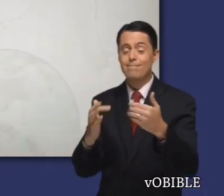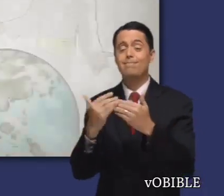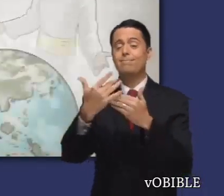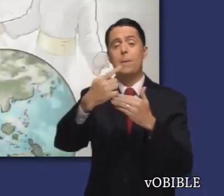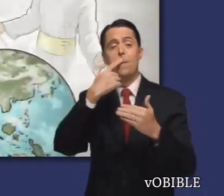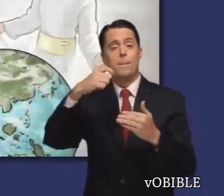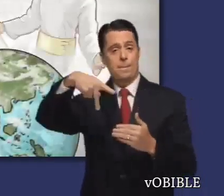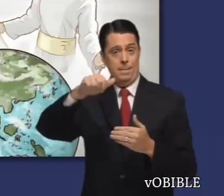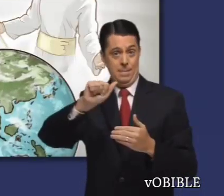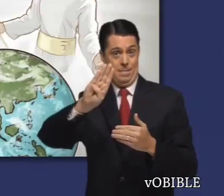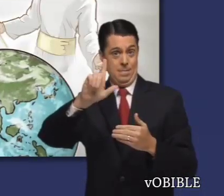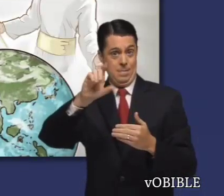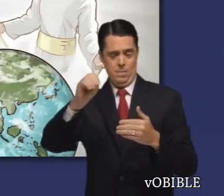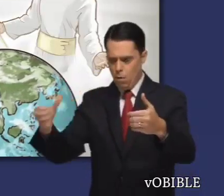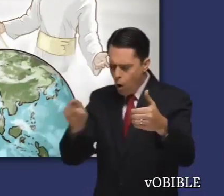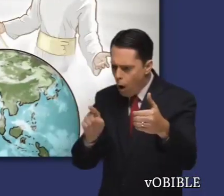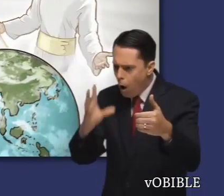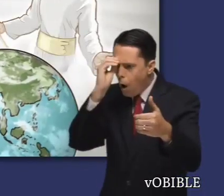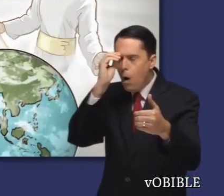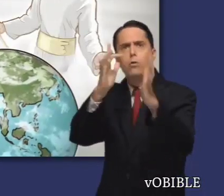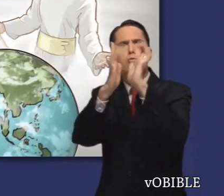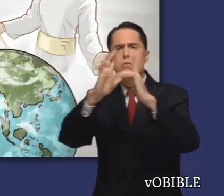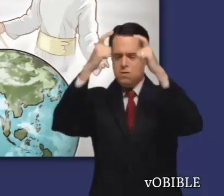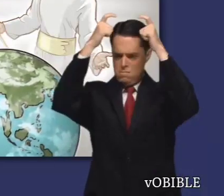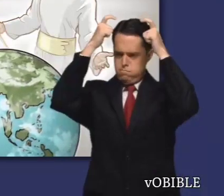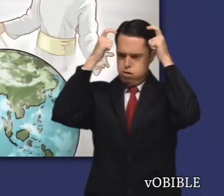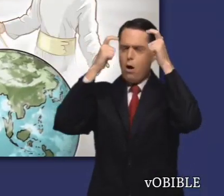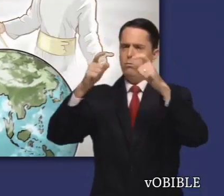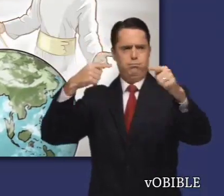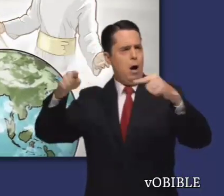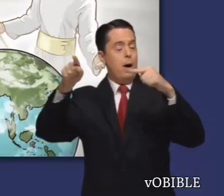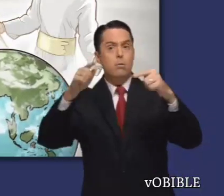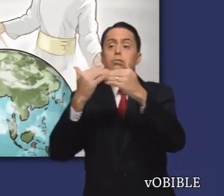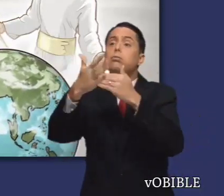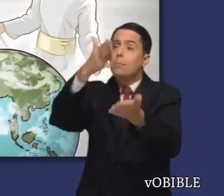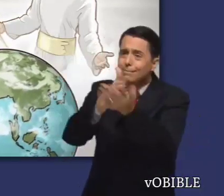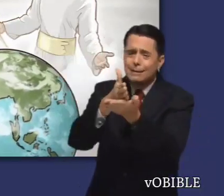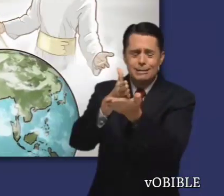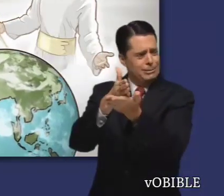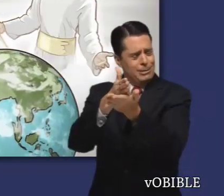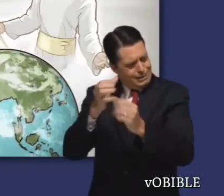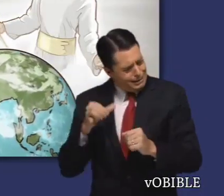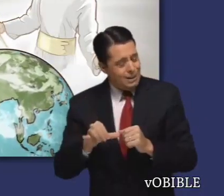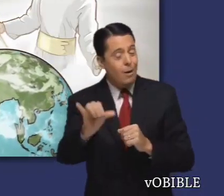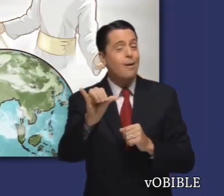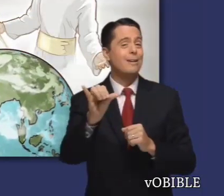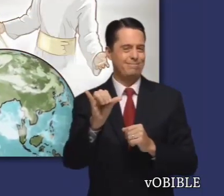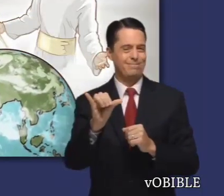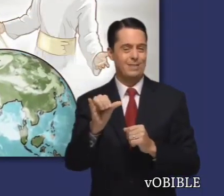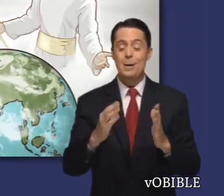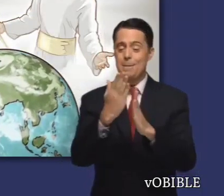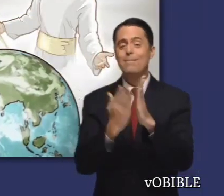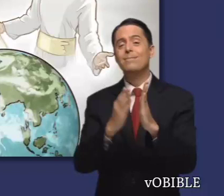Siglos más tarde, el apóstol Pablo citó las palabras de Ageo para mostrar que el reino de Dios en manos de Jesucristo nunca